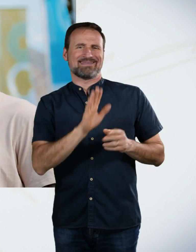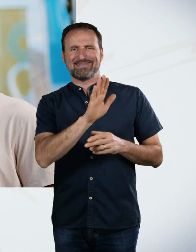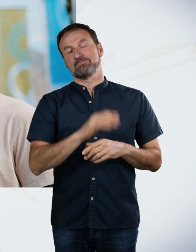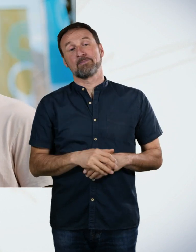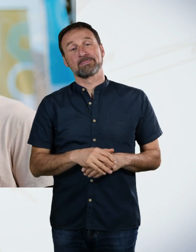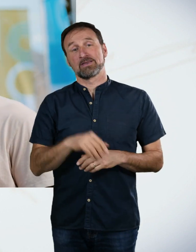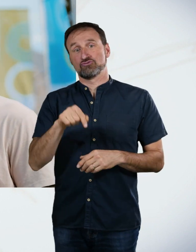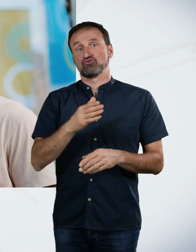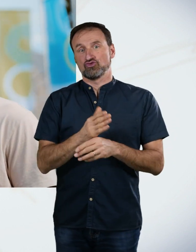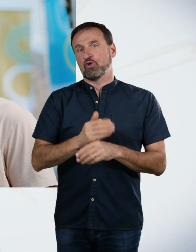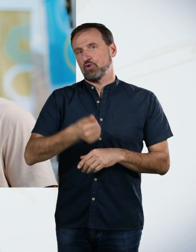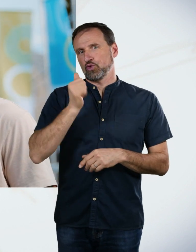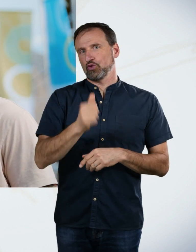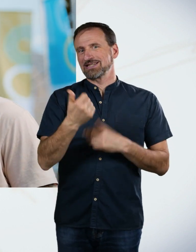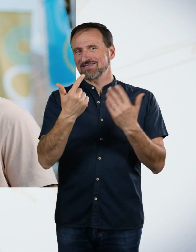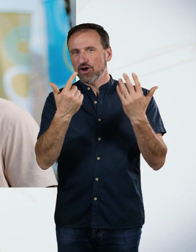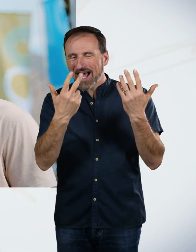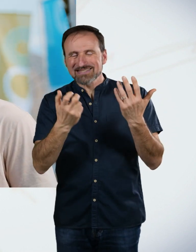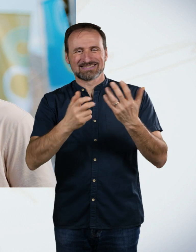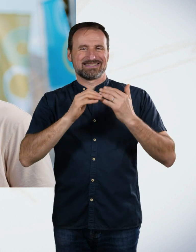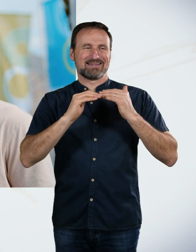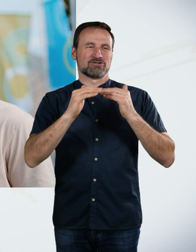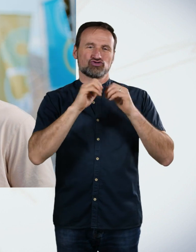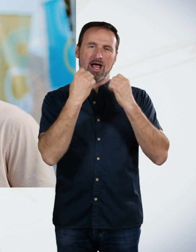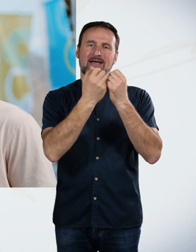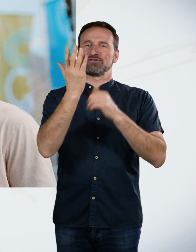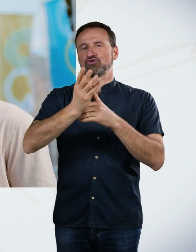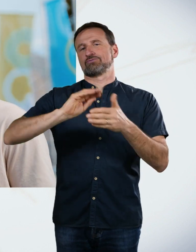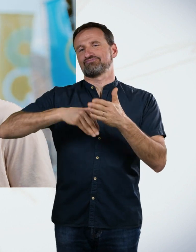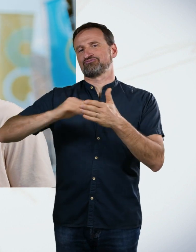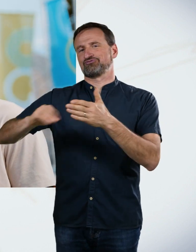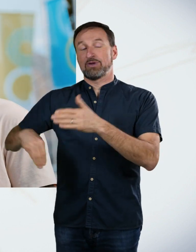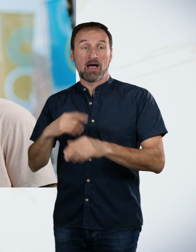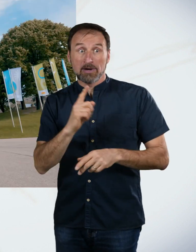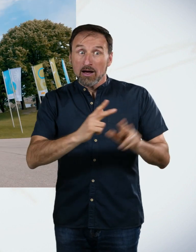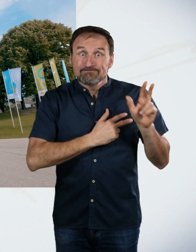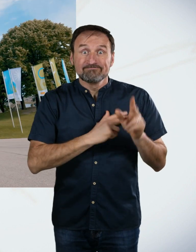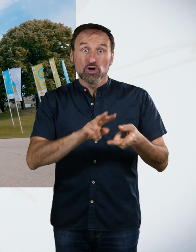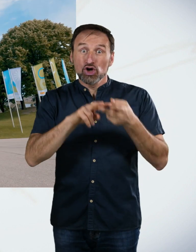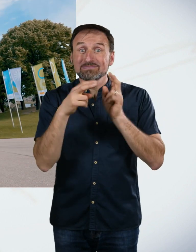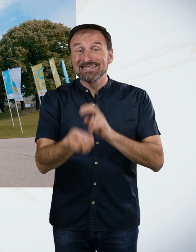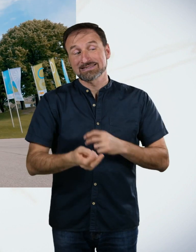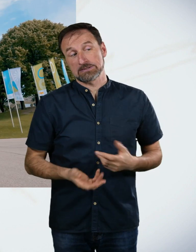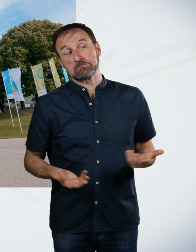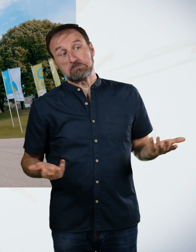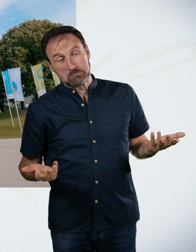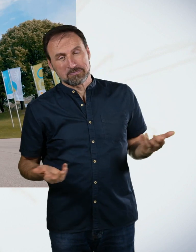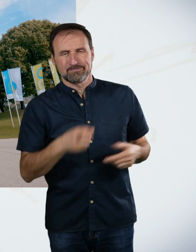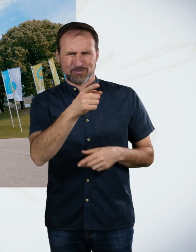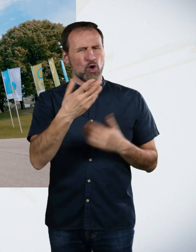wird sie wirklich konsequent umgesetzt? Du sollst heute deinen Beitrag dazu leisten, dass sie gesehen wird. Den Link zur offiziellen Convention haben wir